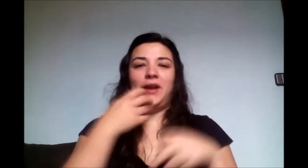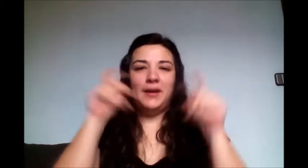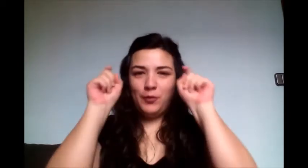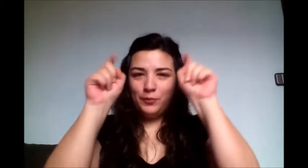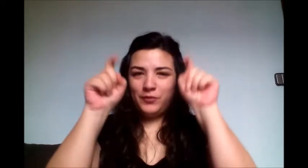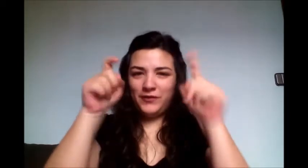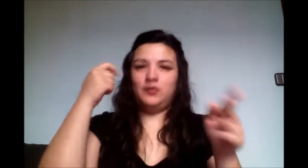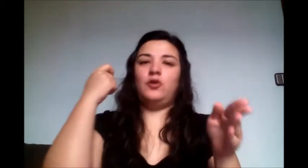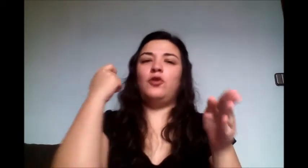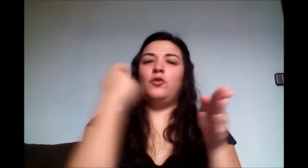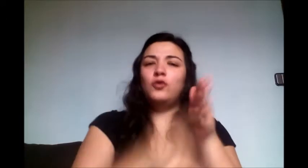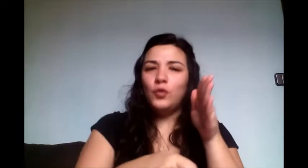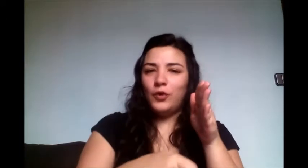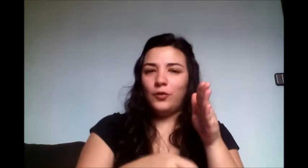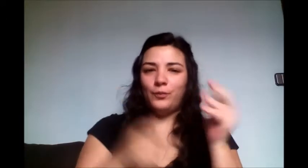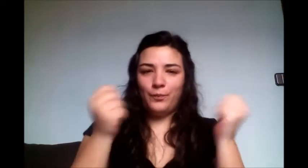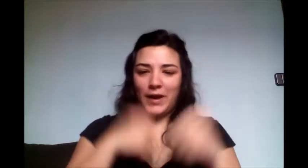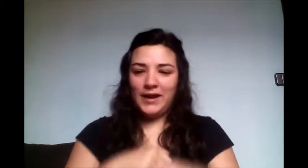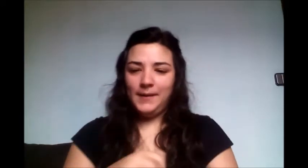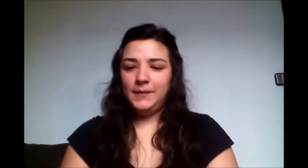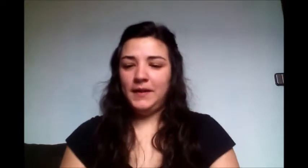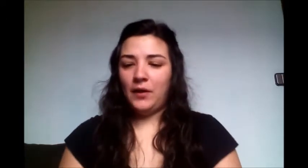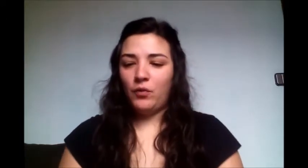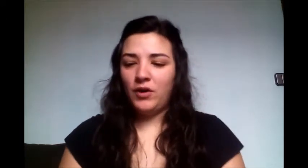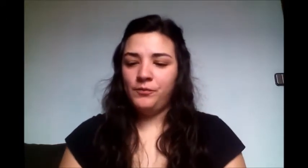duro, vale, de acuerdo,